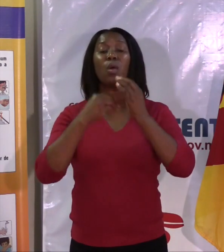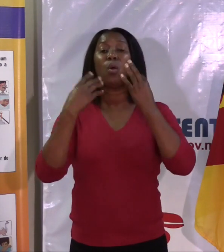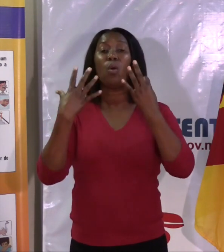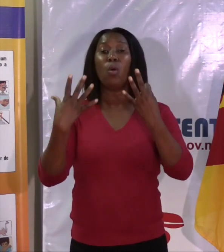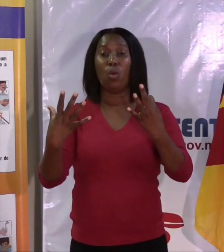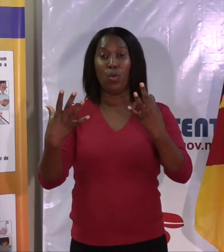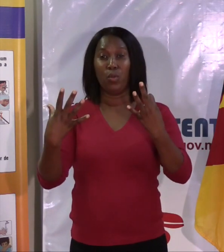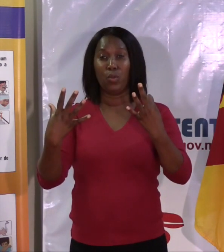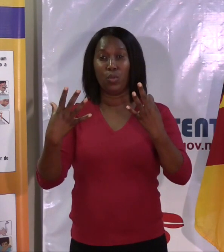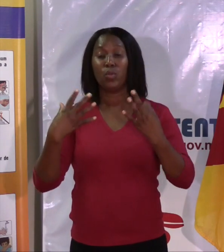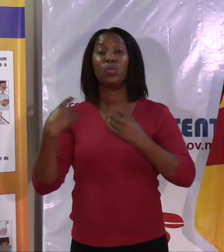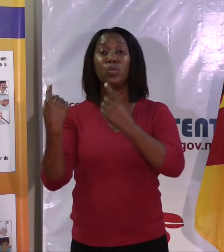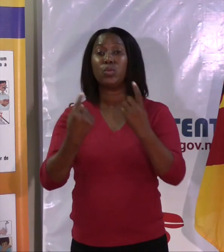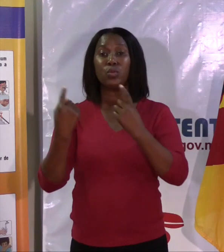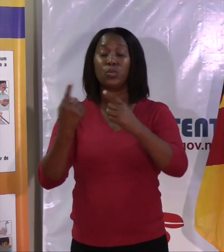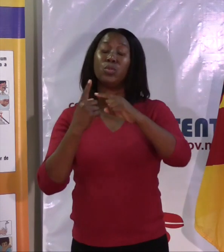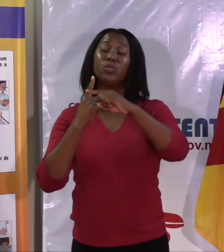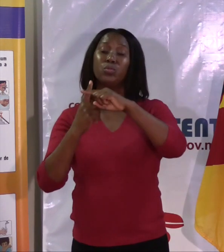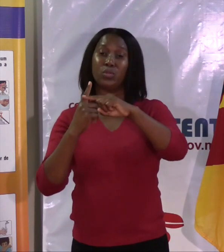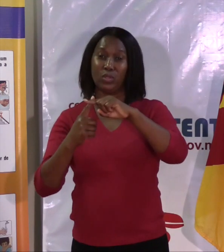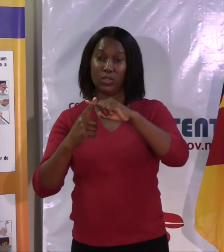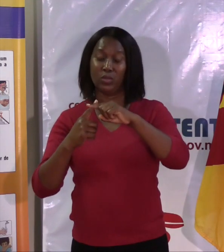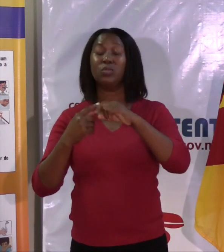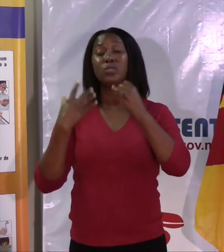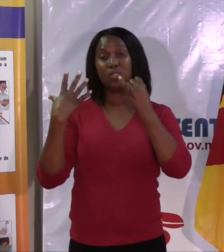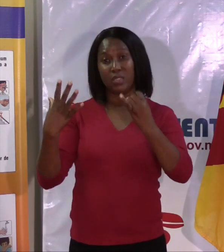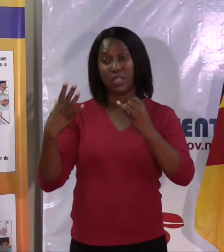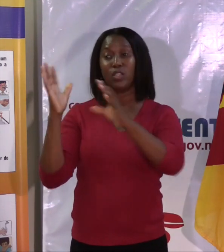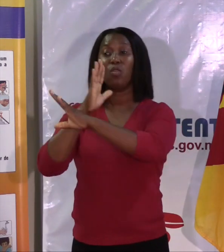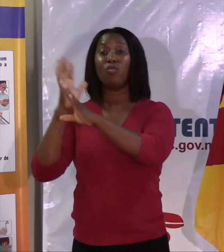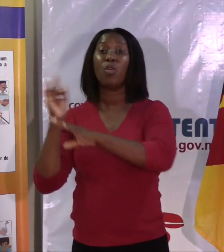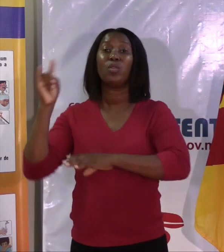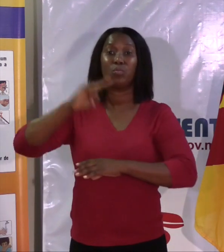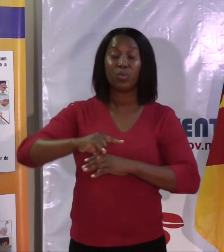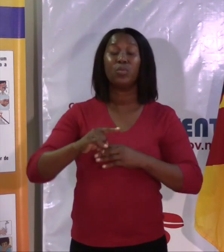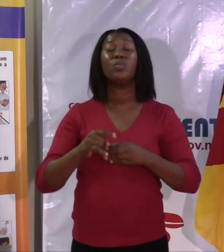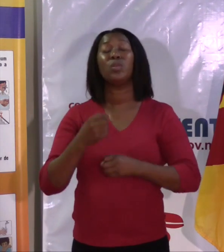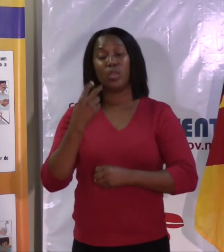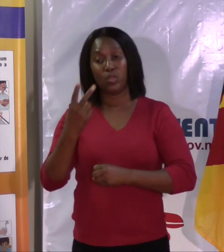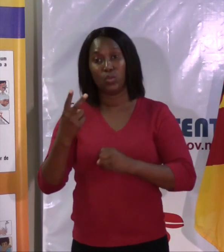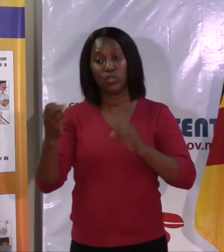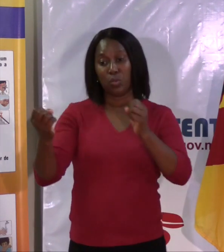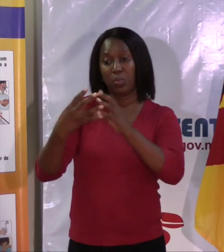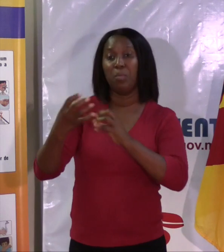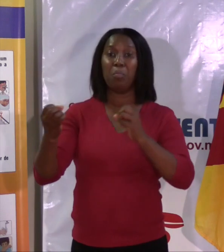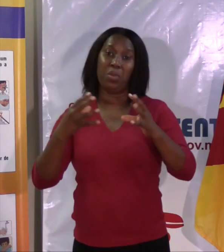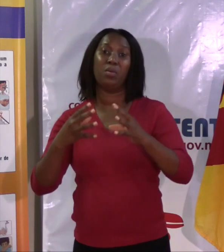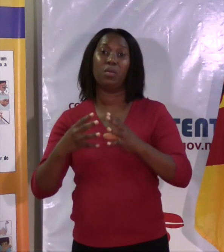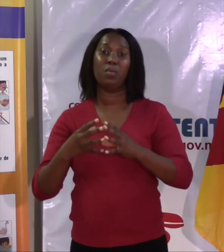seis importados e dois casos de transmissão local. E, atualmente, temos um total